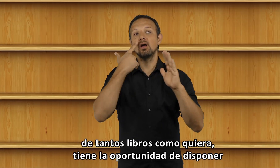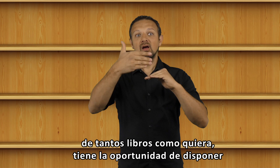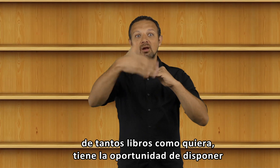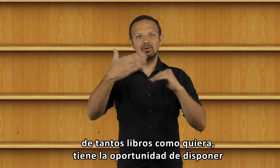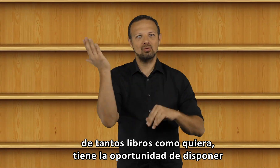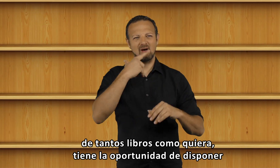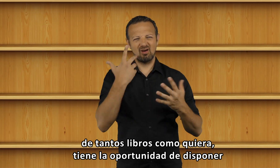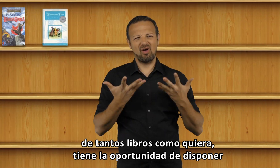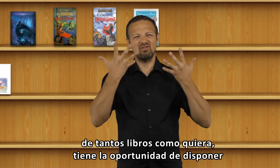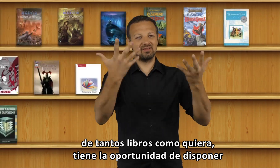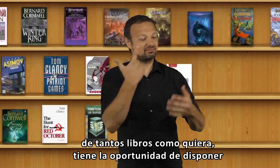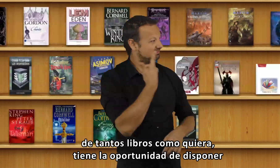esta, sin límites.